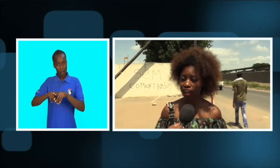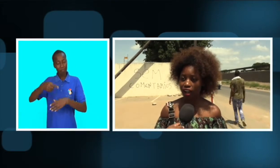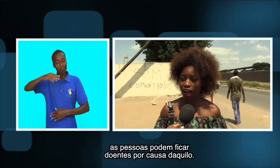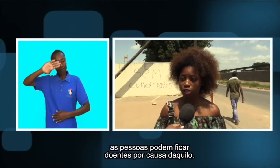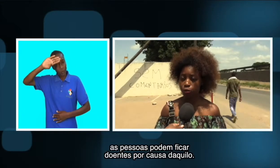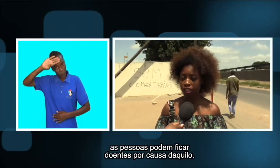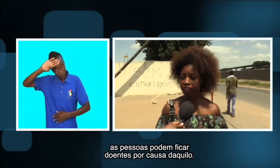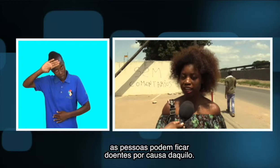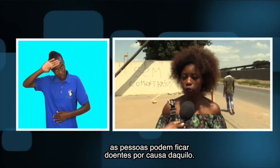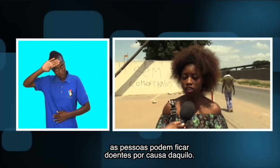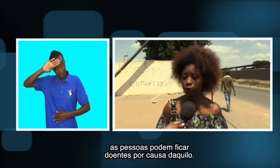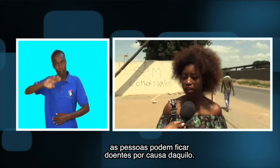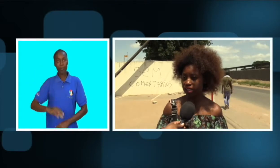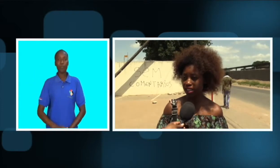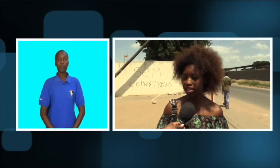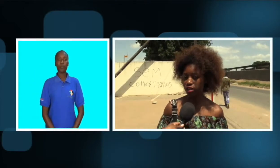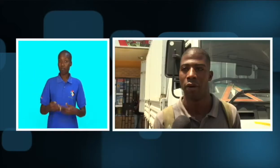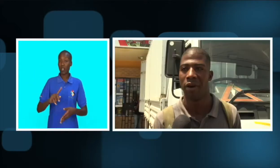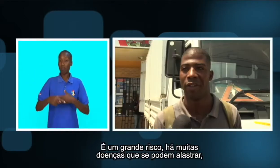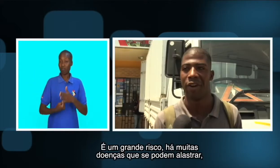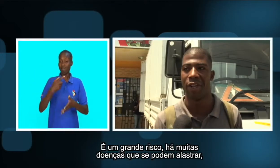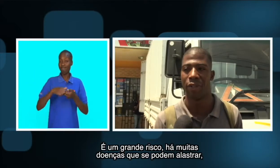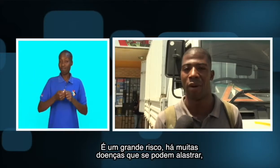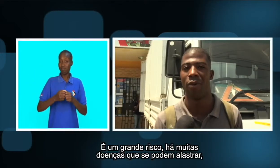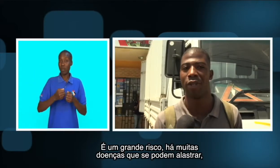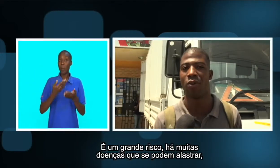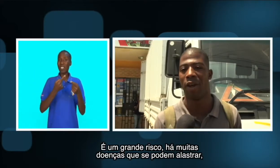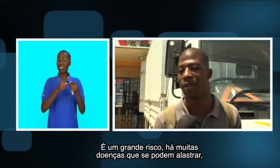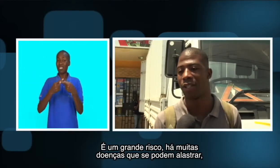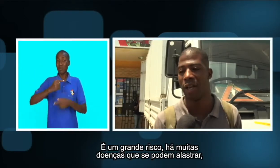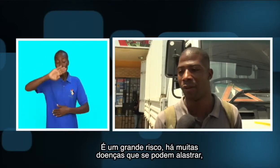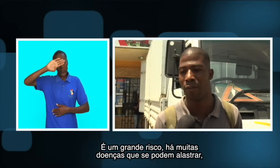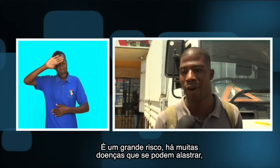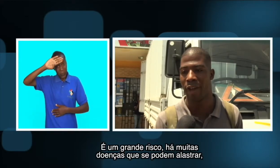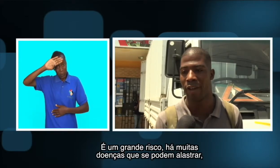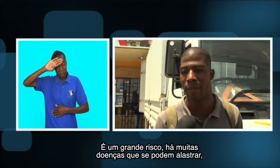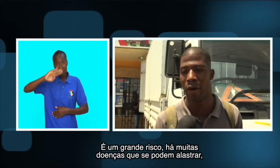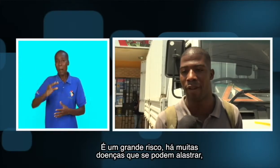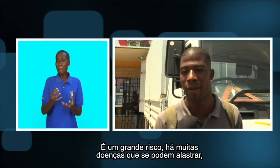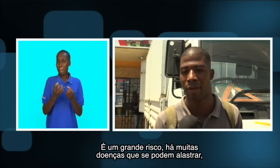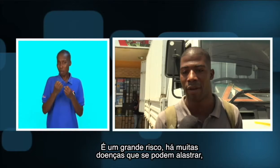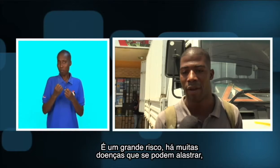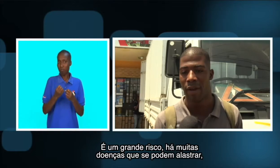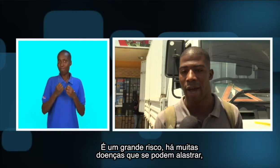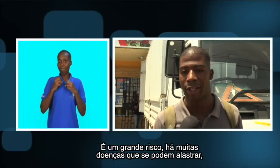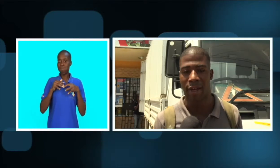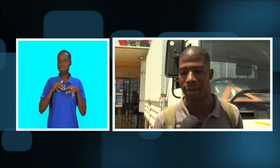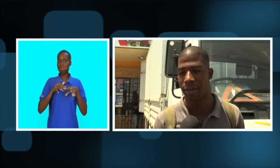As pessoas podem ficar doentes por causa daqui. É um grande risco. Há muitas doenças que andam por aí que podem alastrar-se.